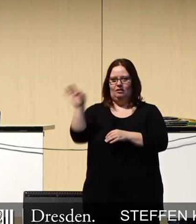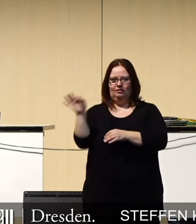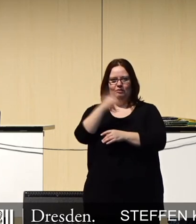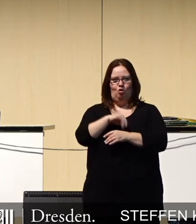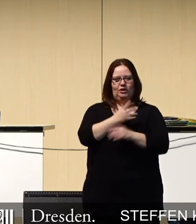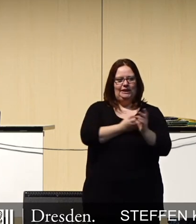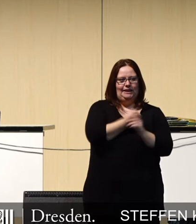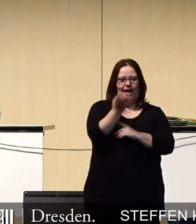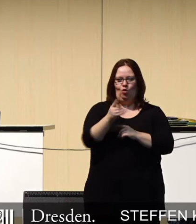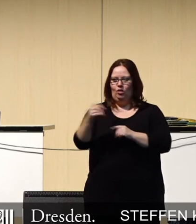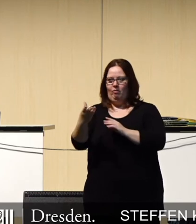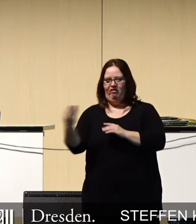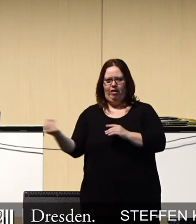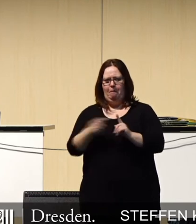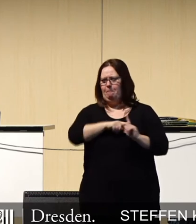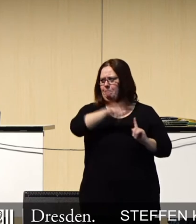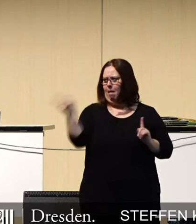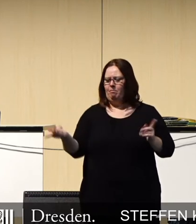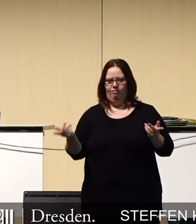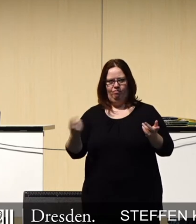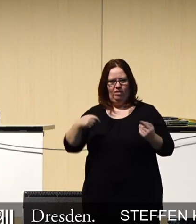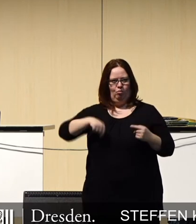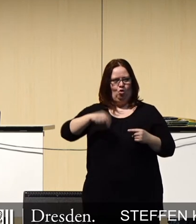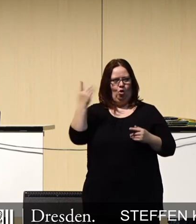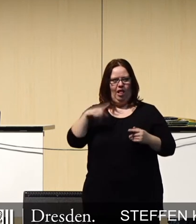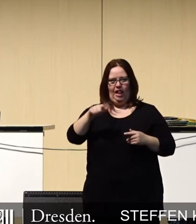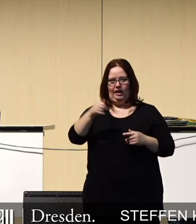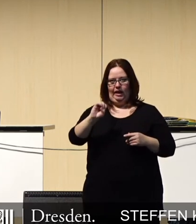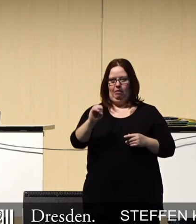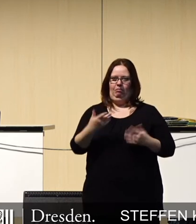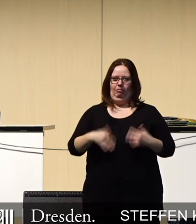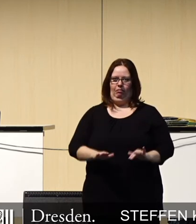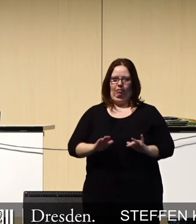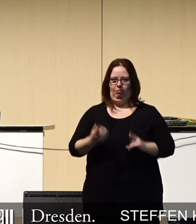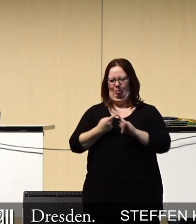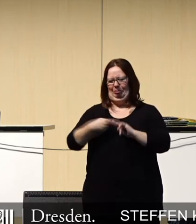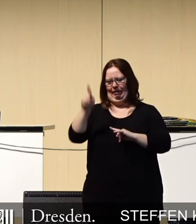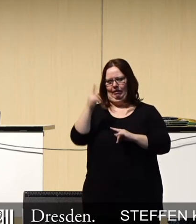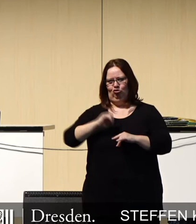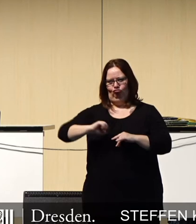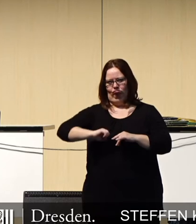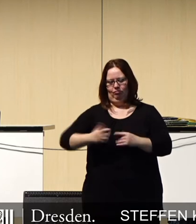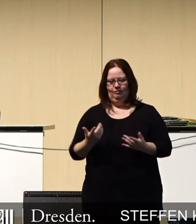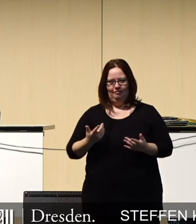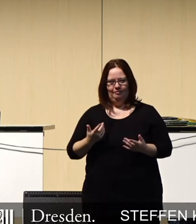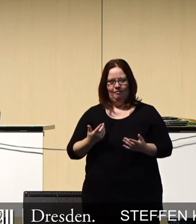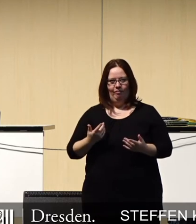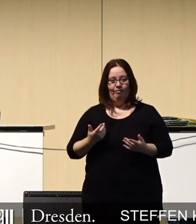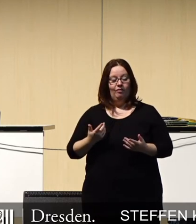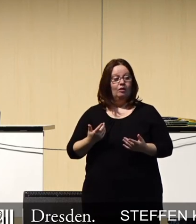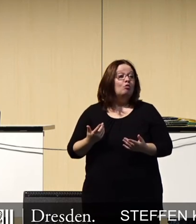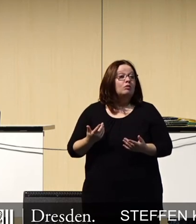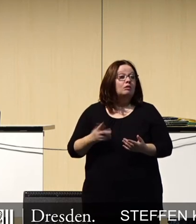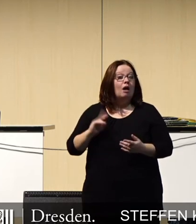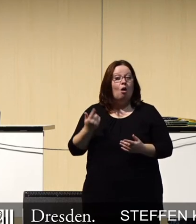werden, die wir so noch nicht kannten und viel, viel höher sind als das, was wir aus dem LTE-Netz heute kennen. Und wir werden auch